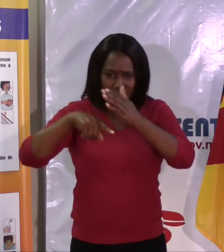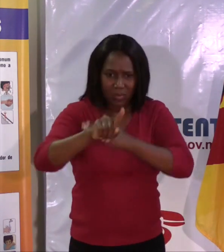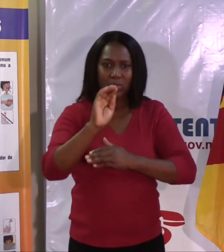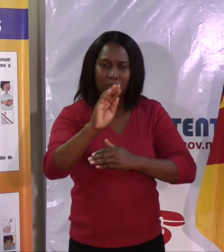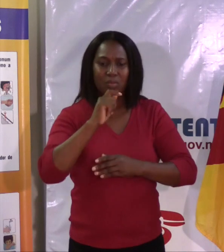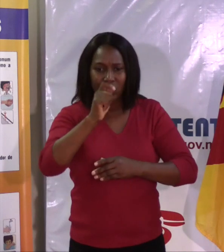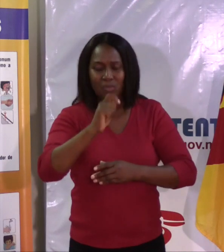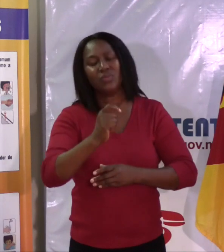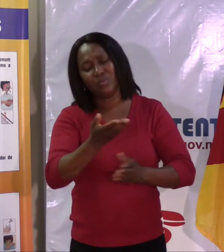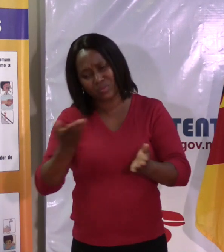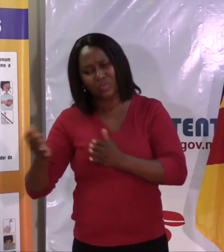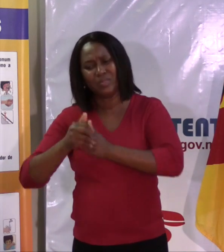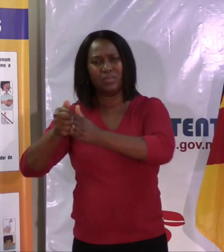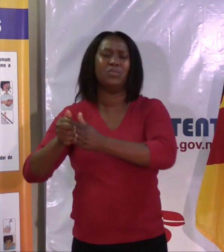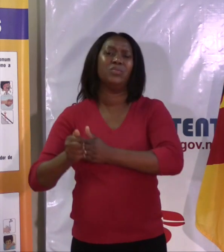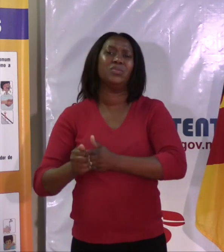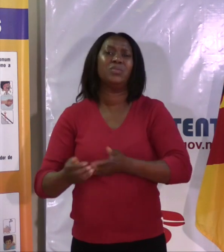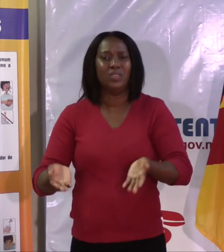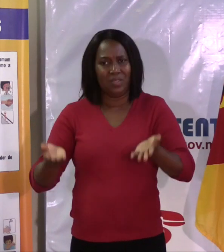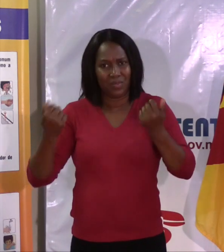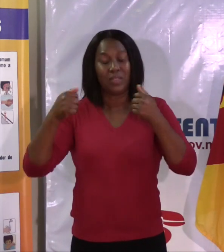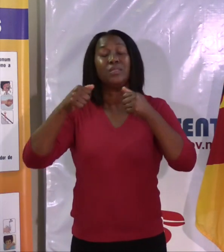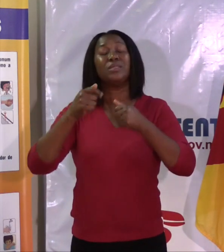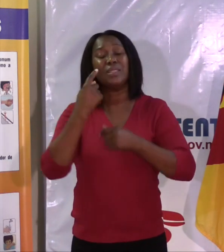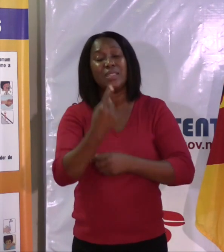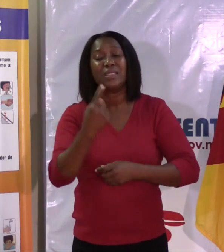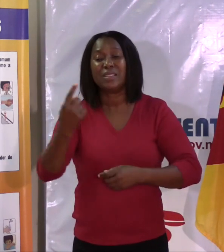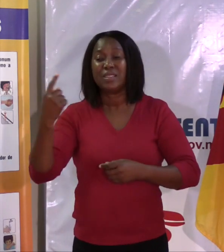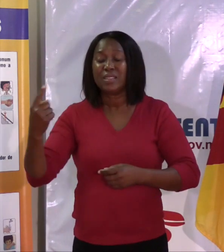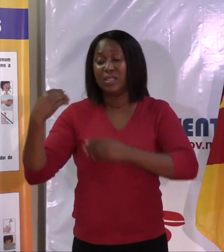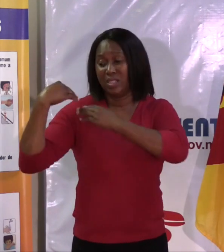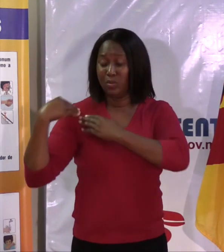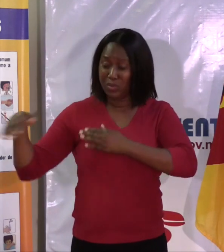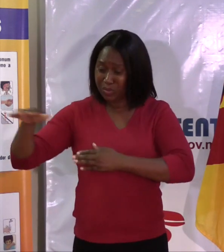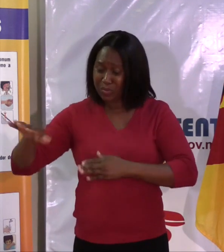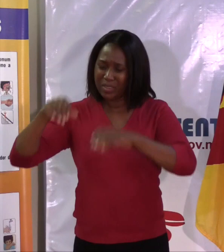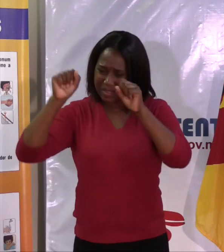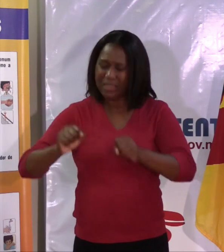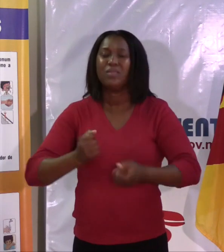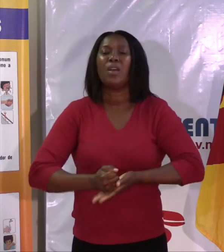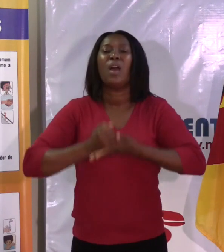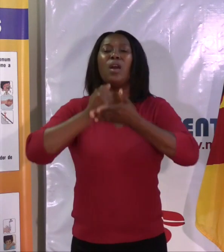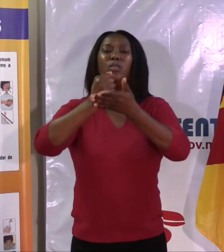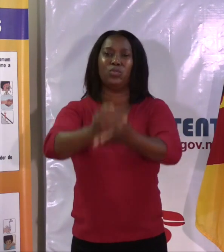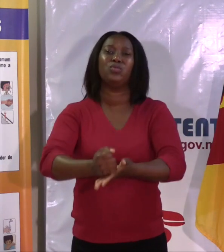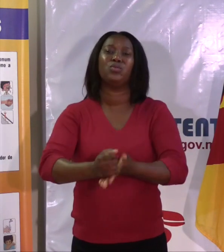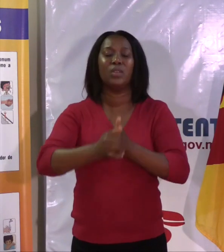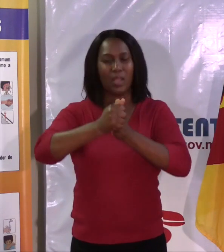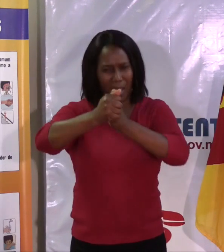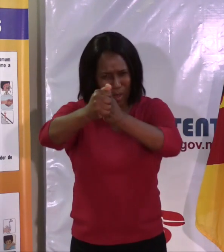comunitário, cada um de nós, seja um vínculo de uma informação correta. Obviamente que vamos atingir os nossos irmãos que chegaram da África do Sul,